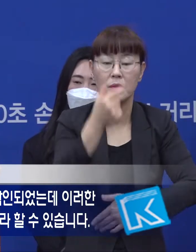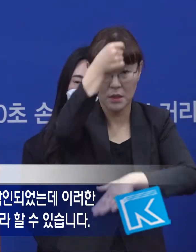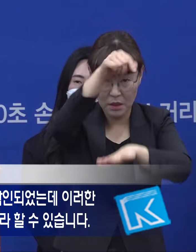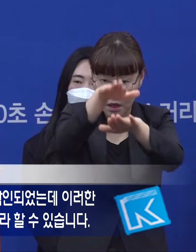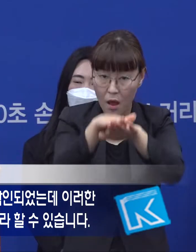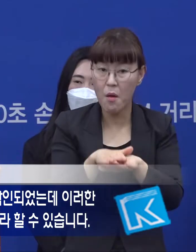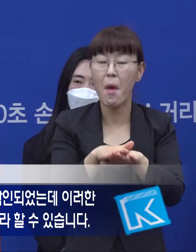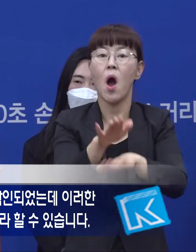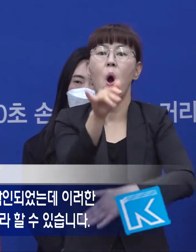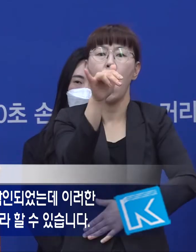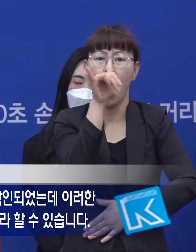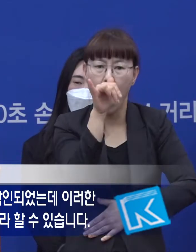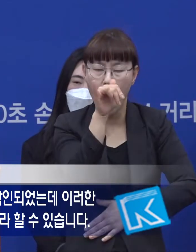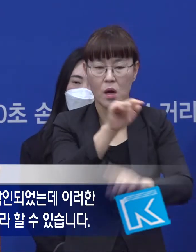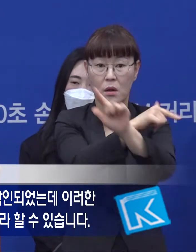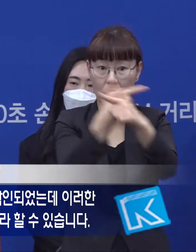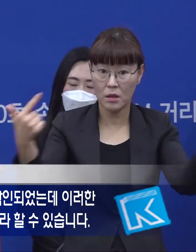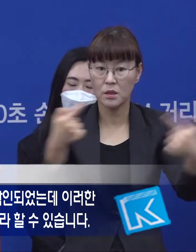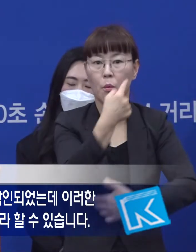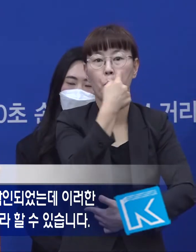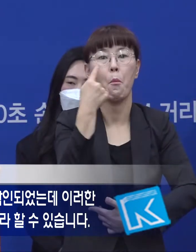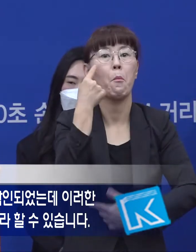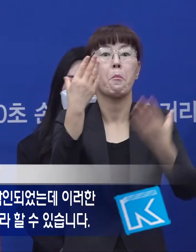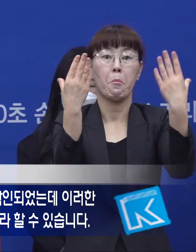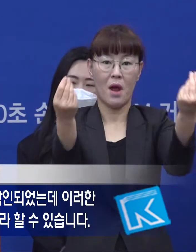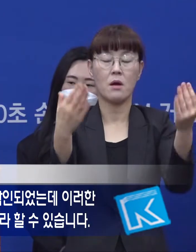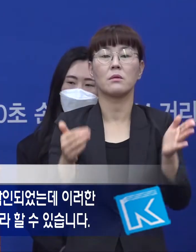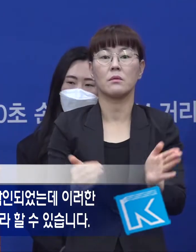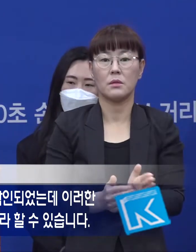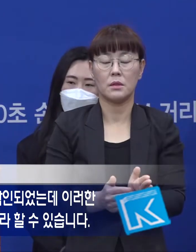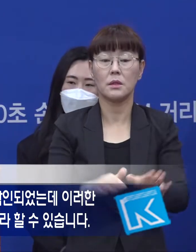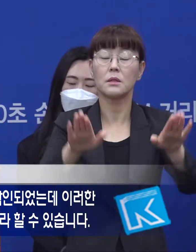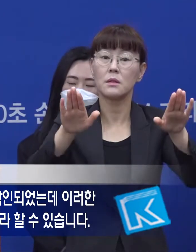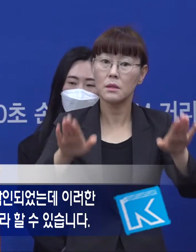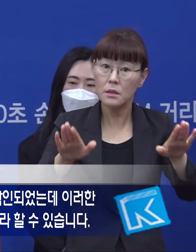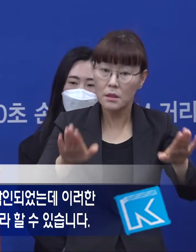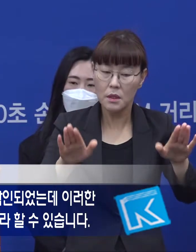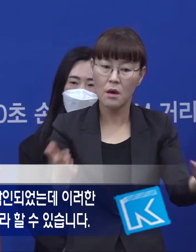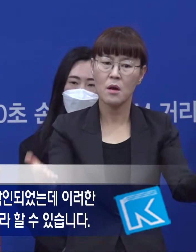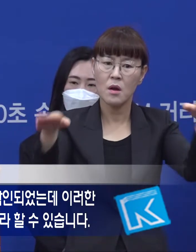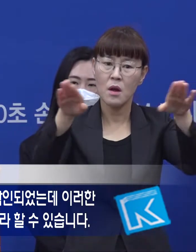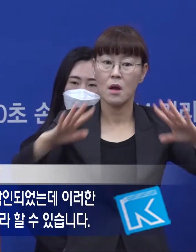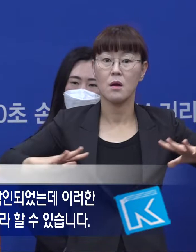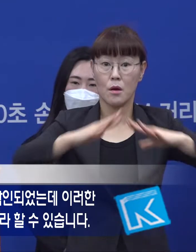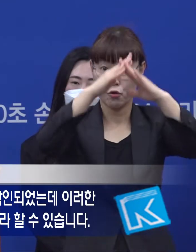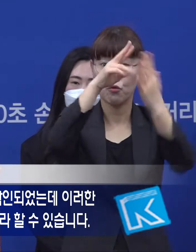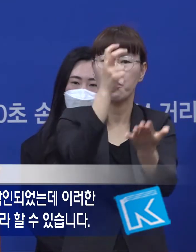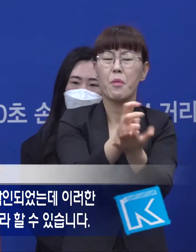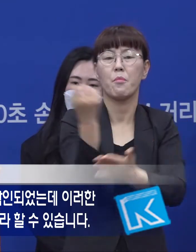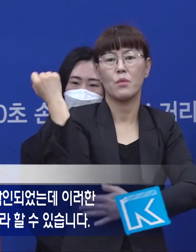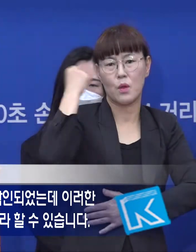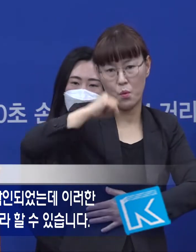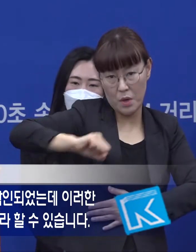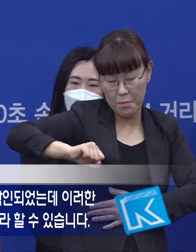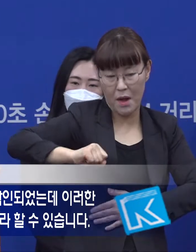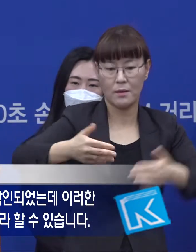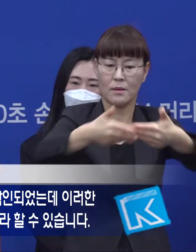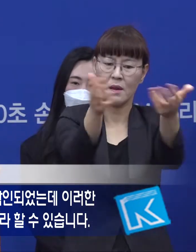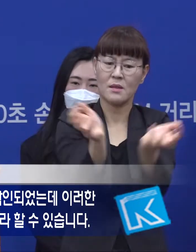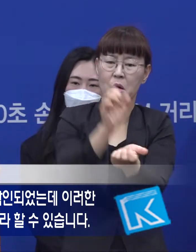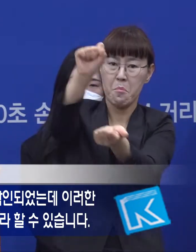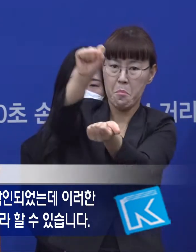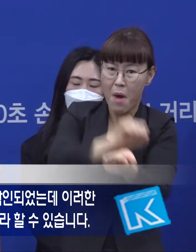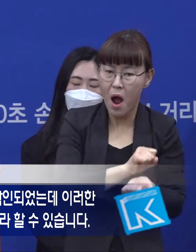하는 등의 사실도 확인되었는데 이러한 건축법 위반 행위 역시 대규모 집단